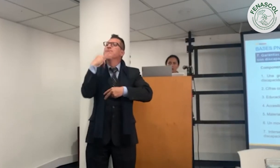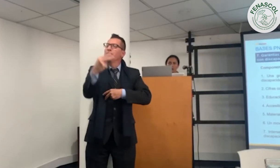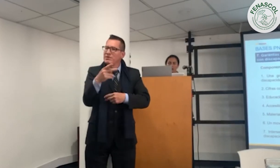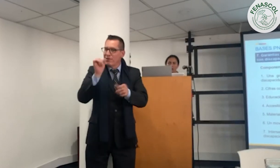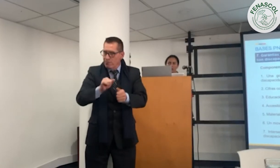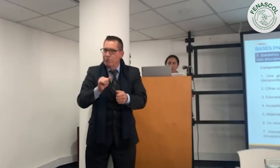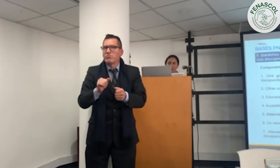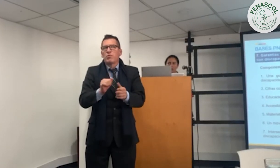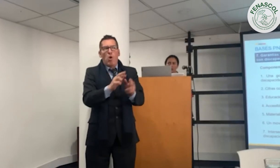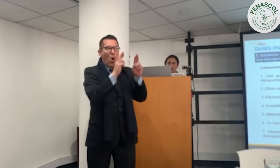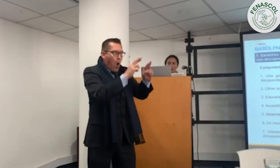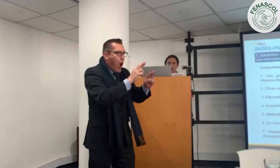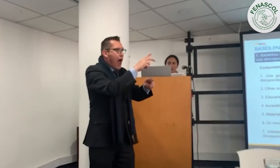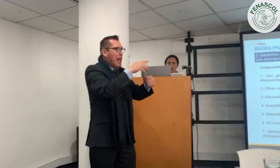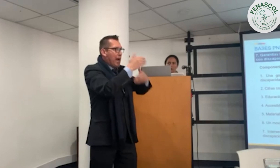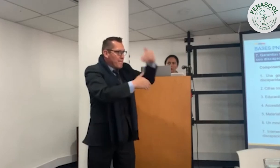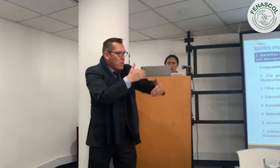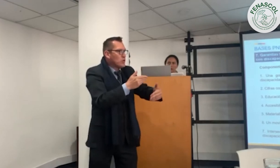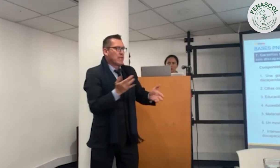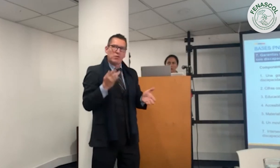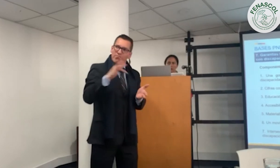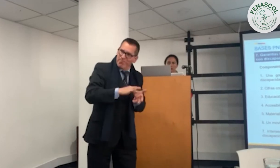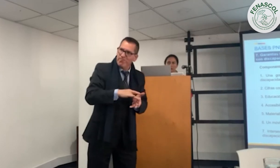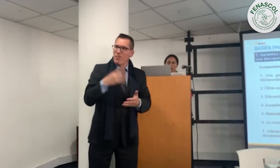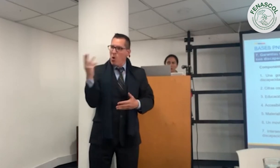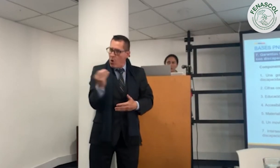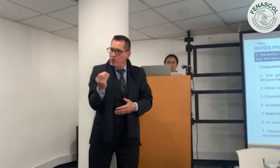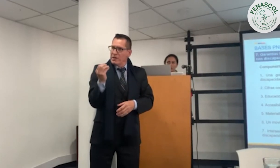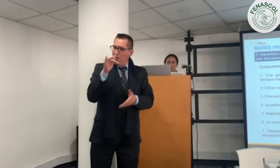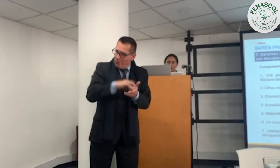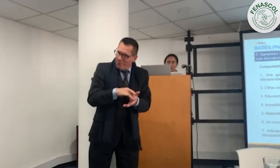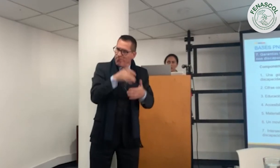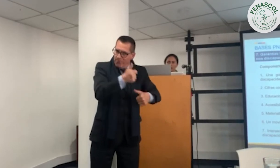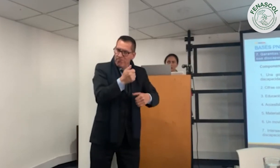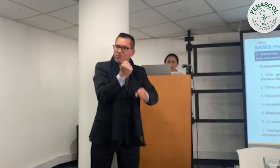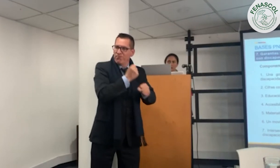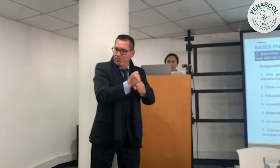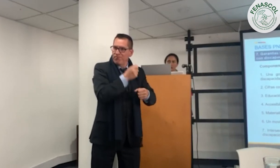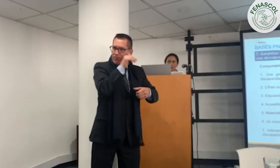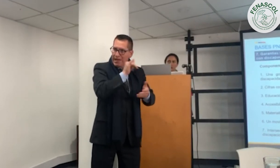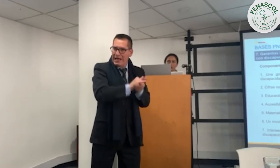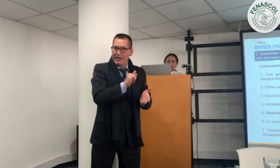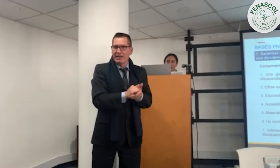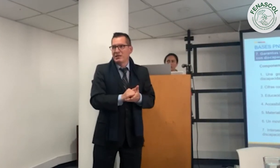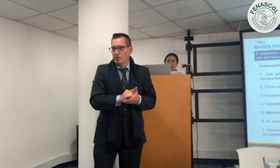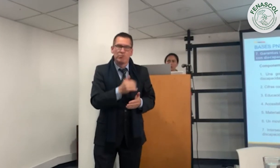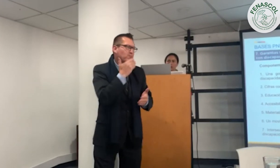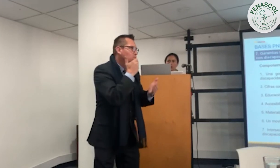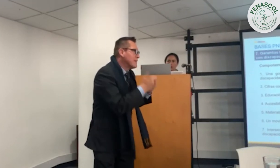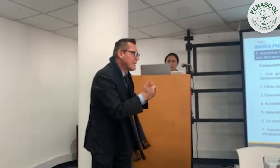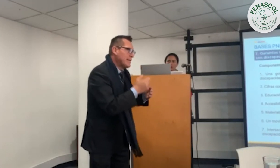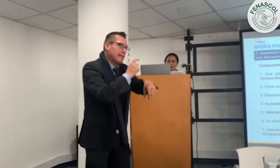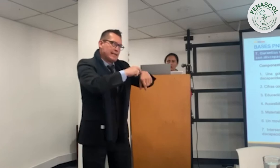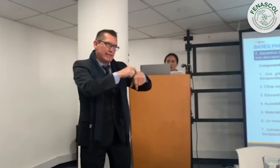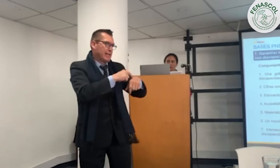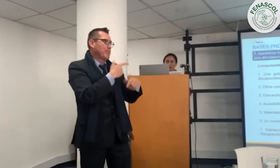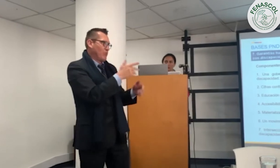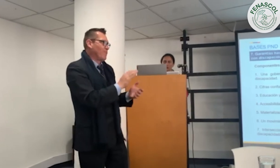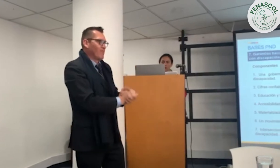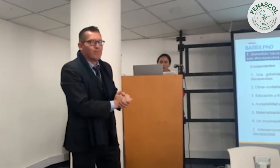personas con discapacidad, espero que lo que viene del proceso cuente con nuestra participación y logremos un buen trabajo. Muchas